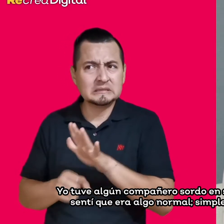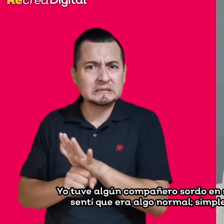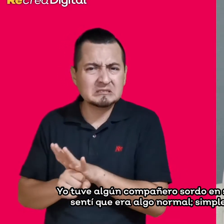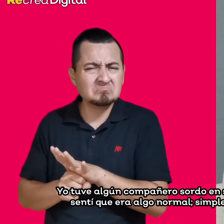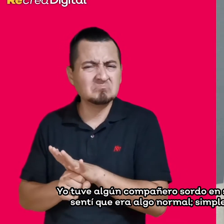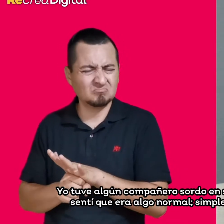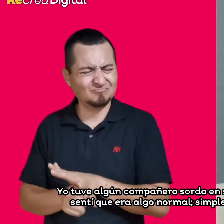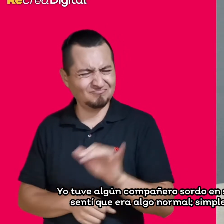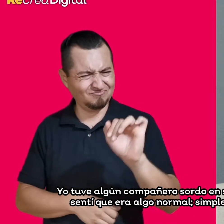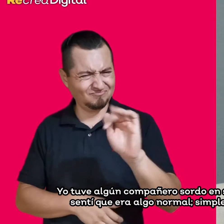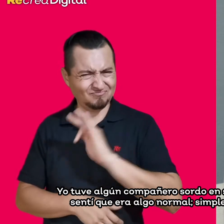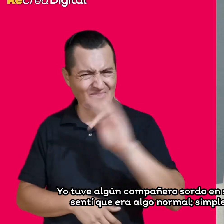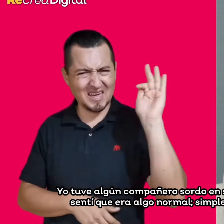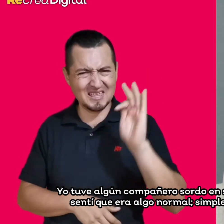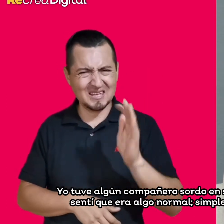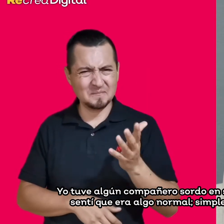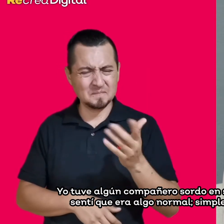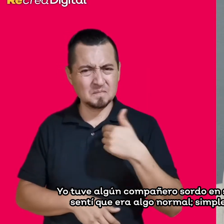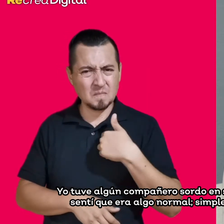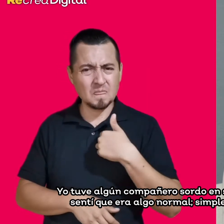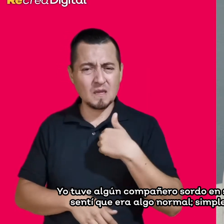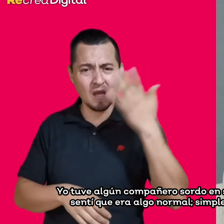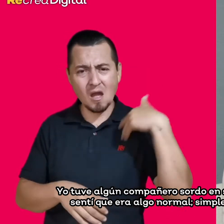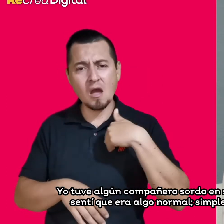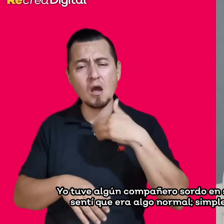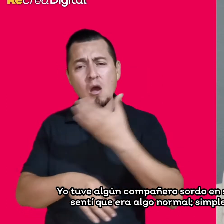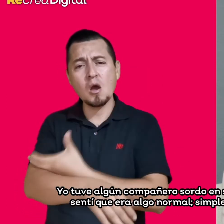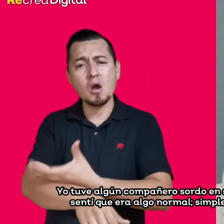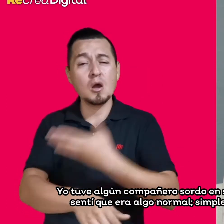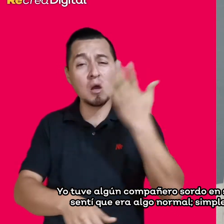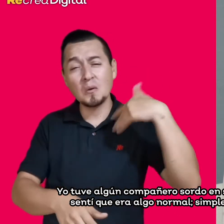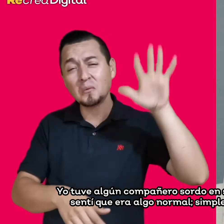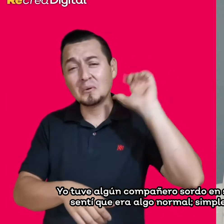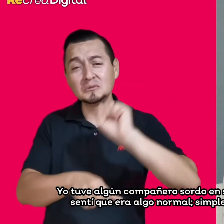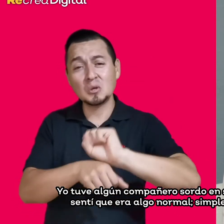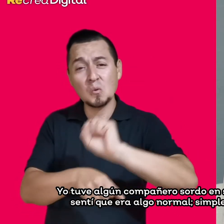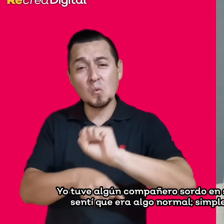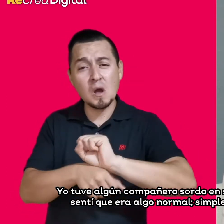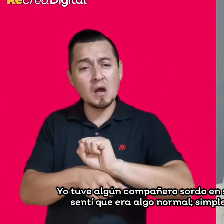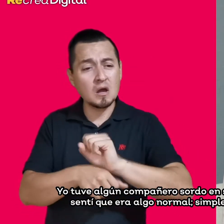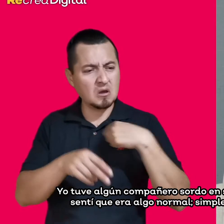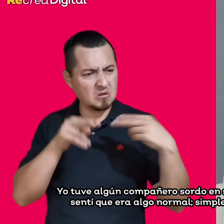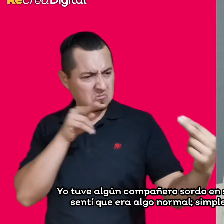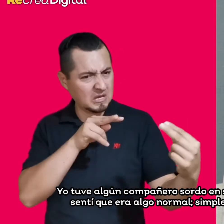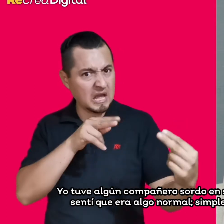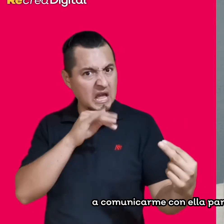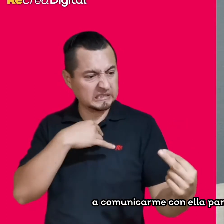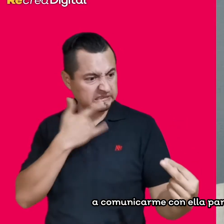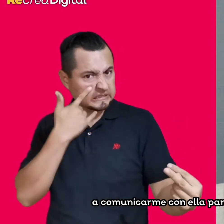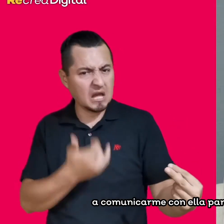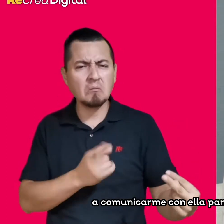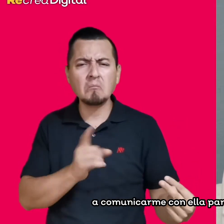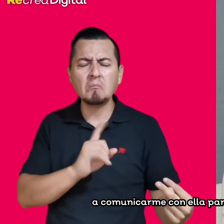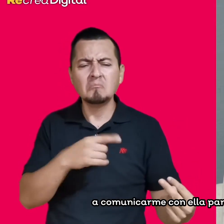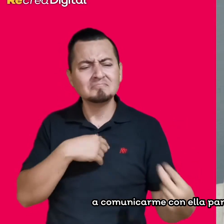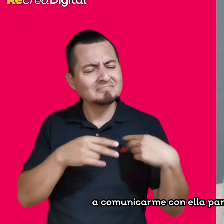y nunca lo vi raro, o sea, yo sentí que era algo normal, simplemente yo tenía que aprender a comunicarme